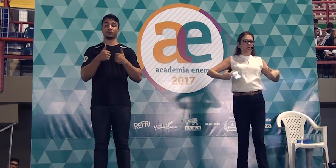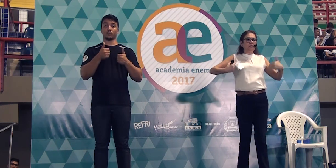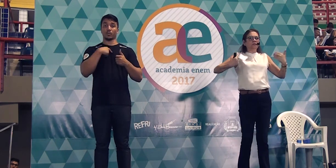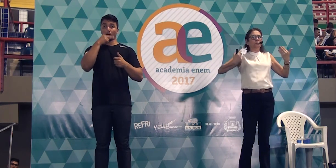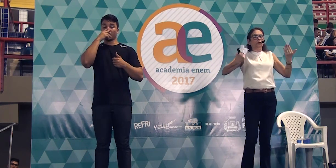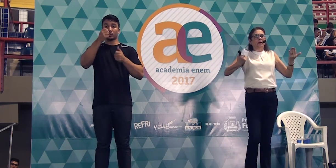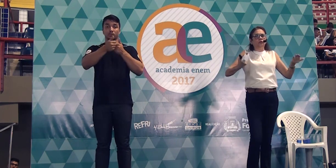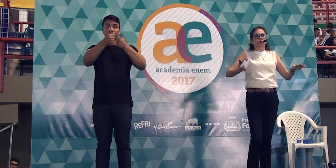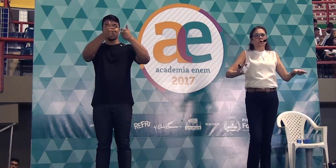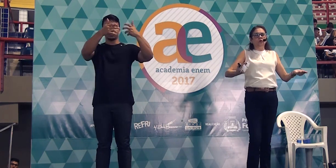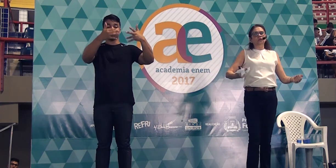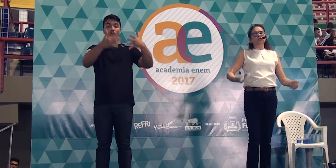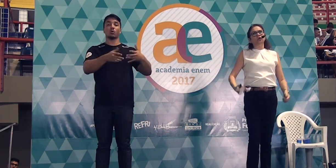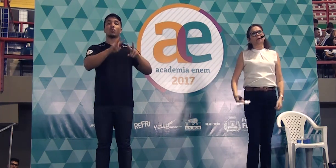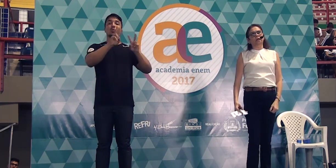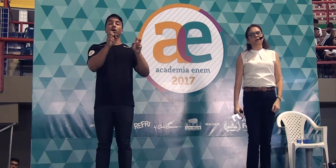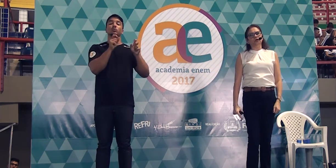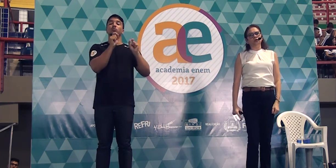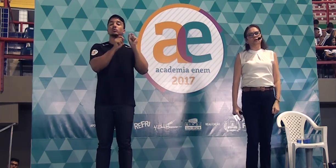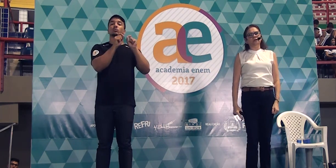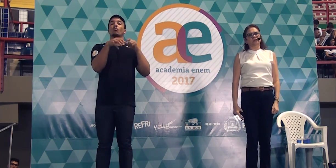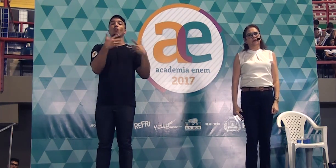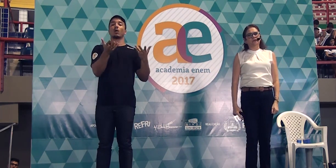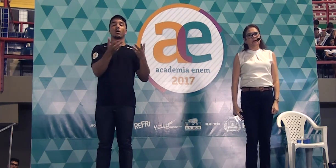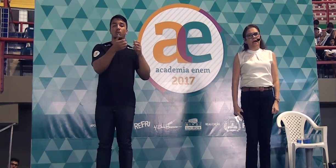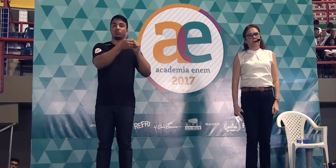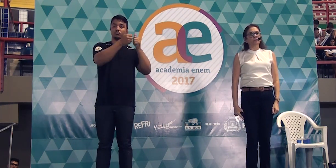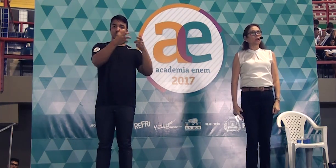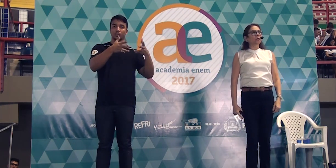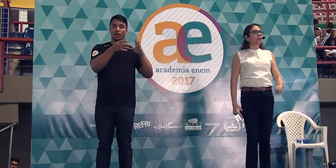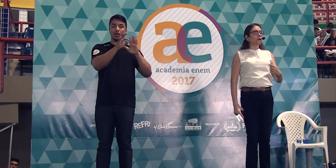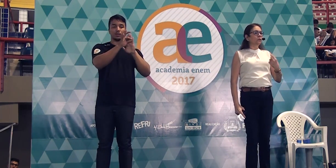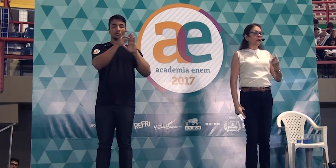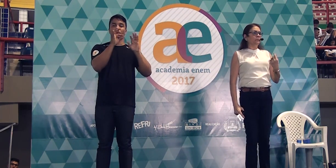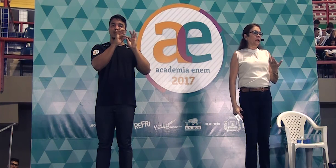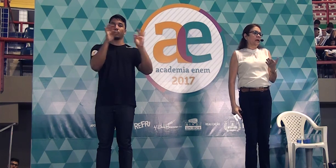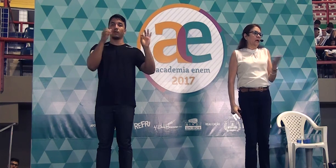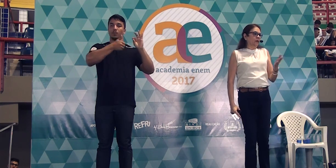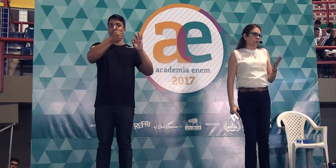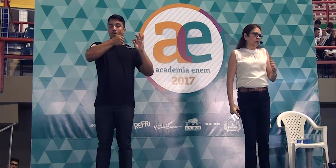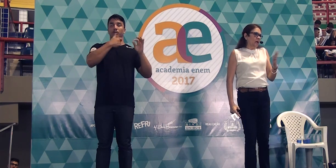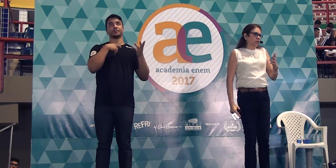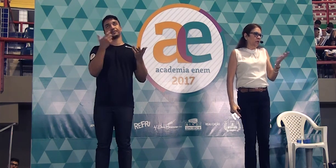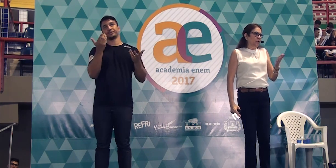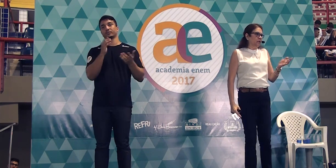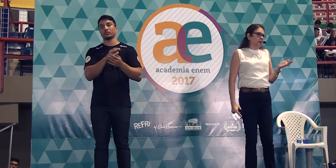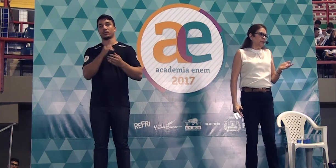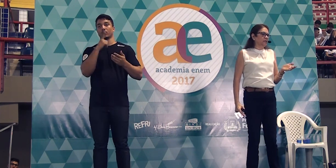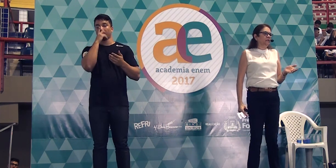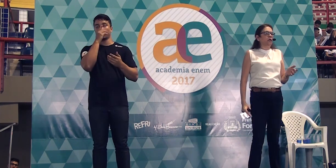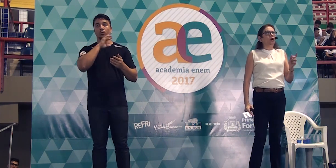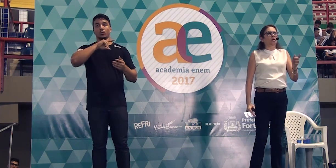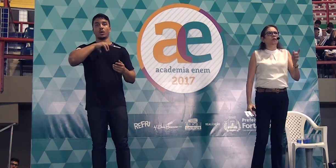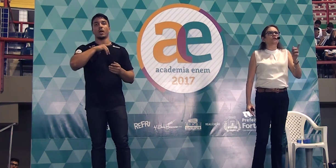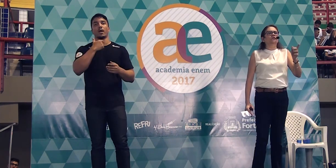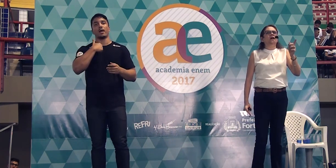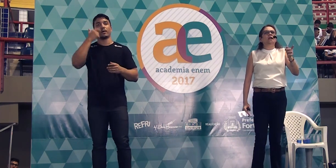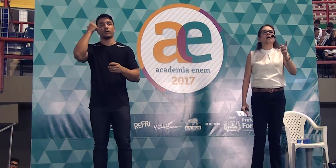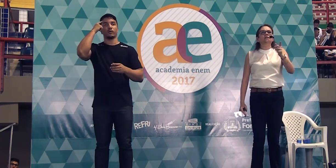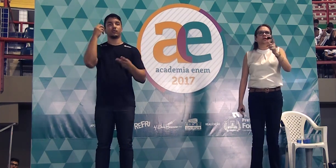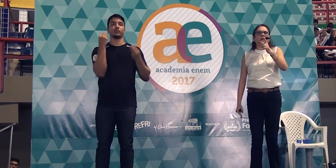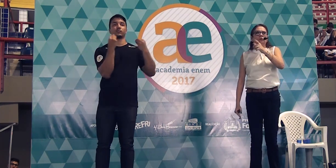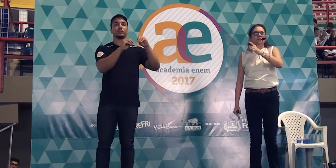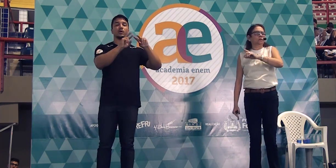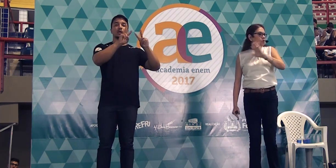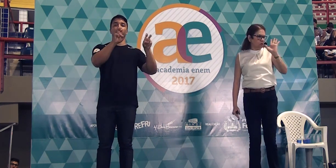você diz para o leitor sobre que assunto você vai falar. Não é para, claro, claro que ninguém está pensando, olha, eu vou